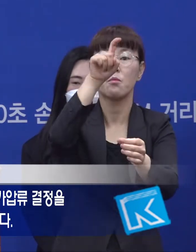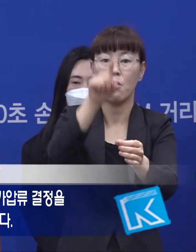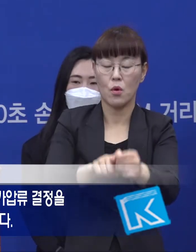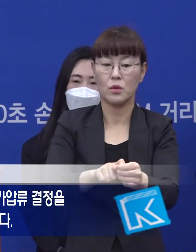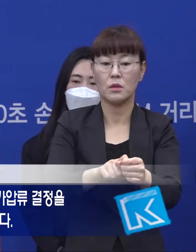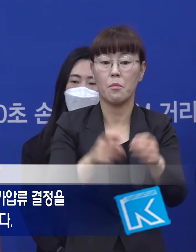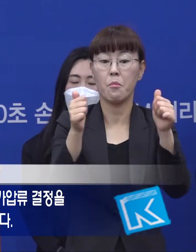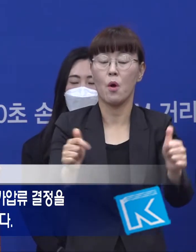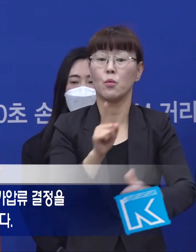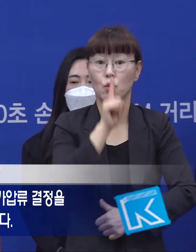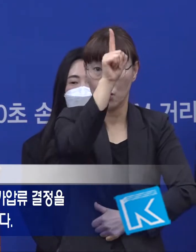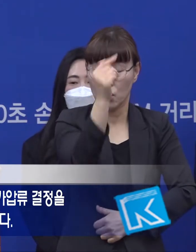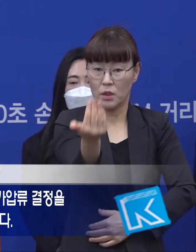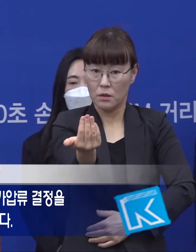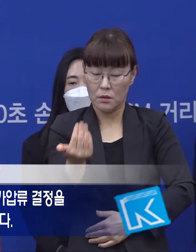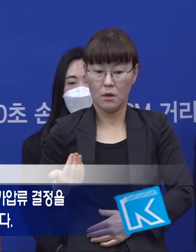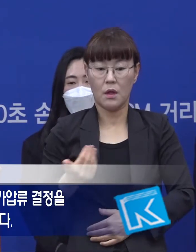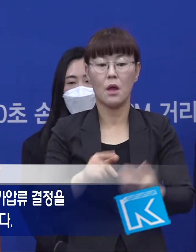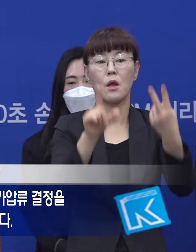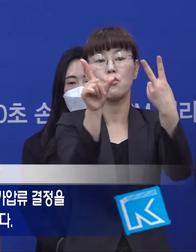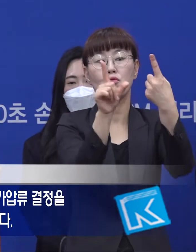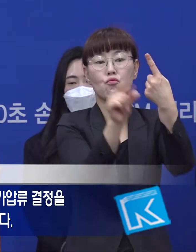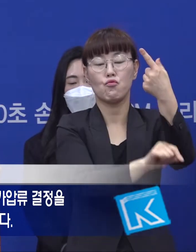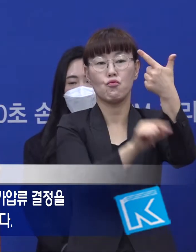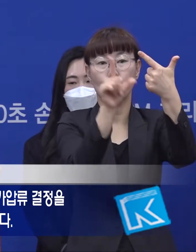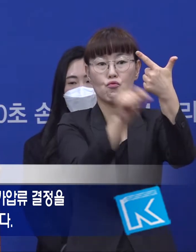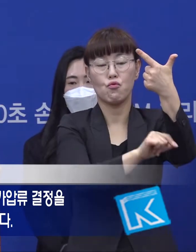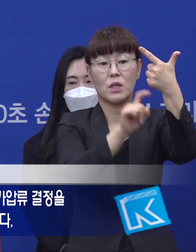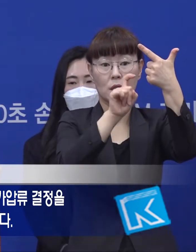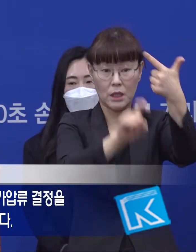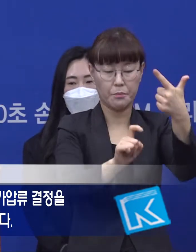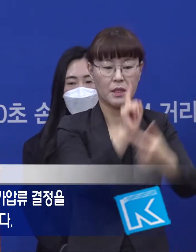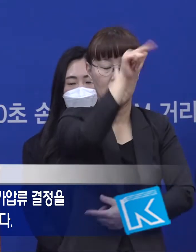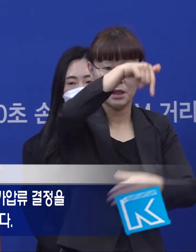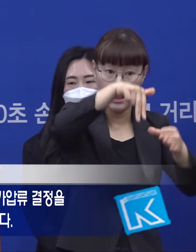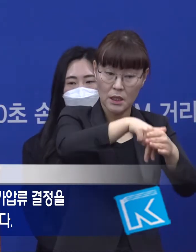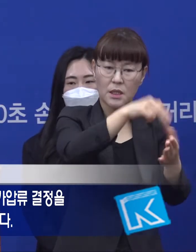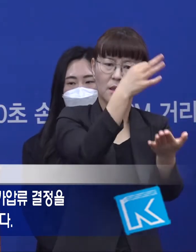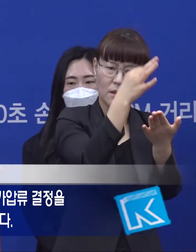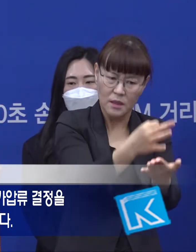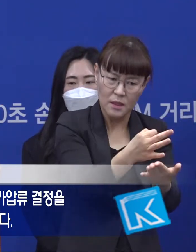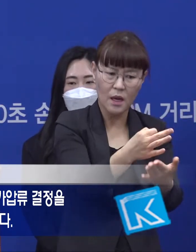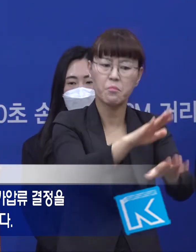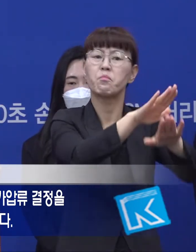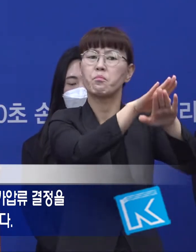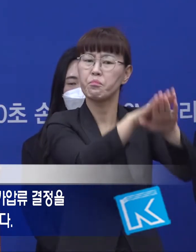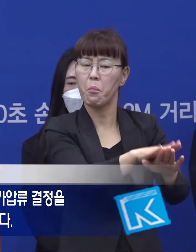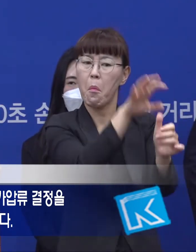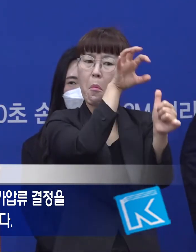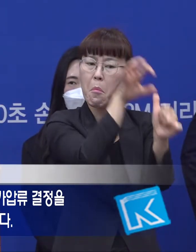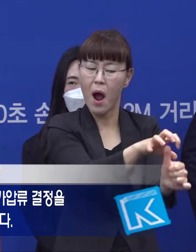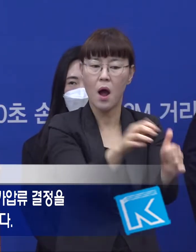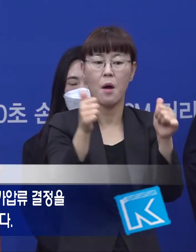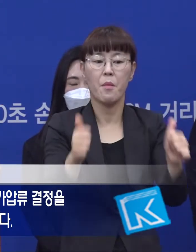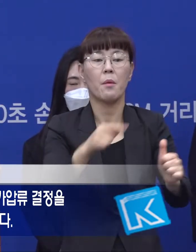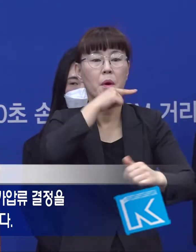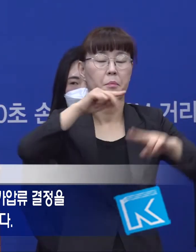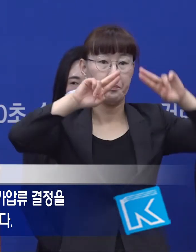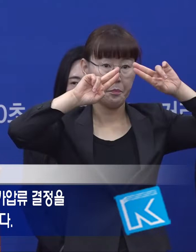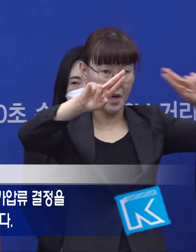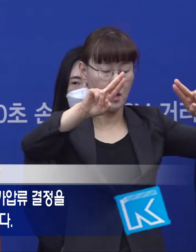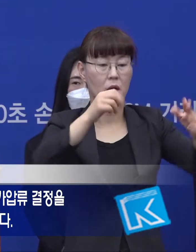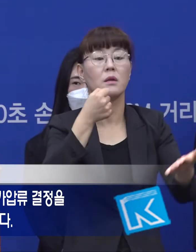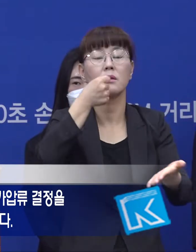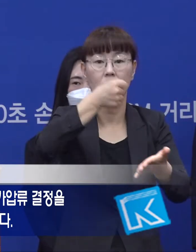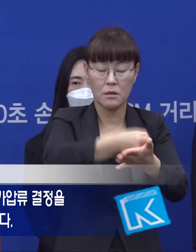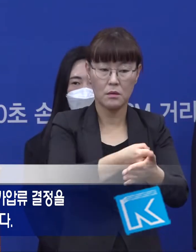소재기에 앞서 이미 지난 6월 10일 신천지 교회 측 재산의 동결을 위하여 법원의 가압류 결정을 통해